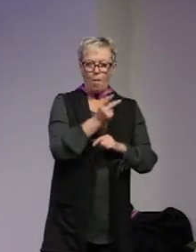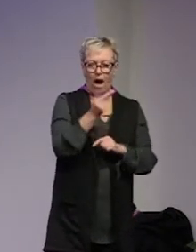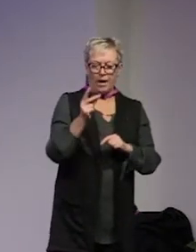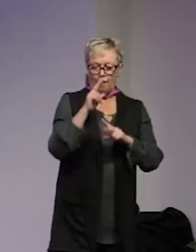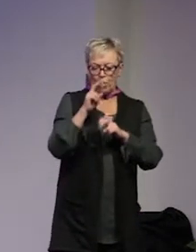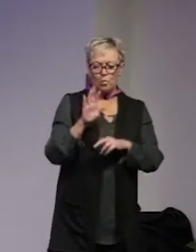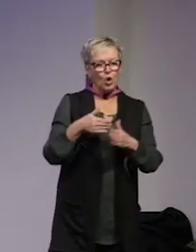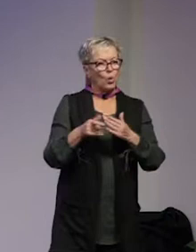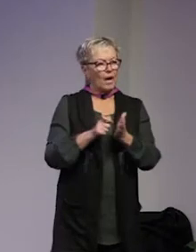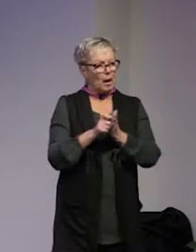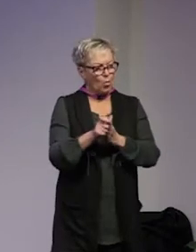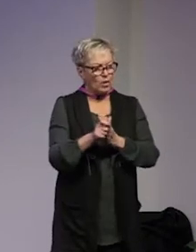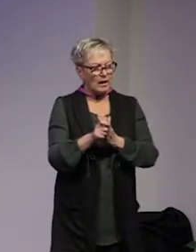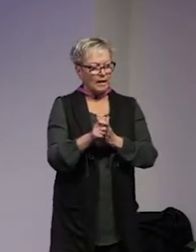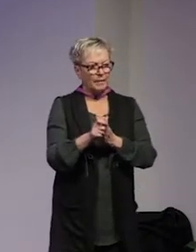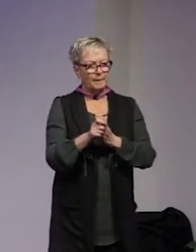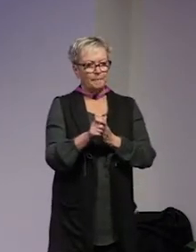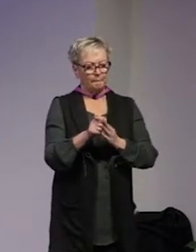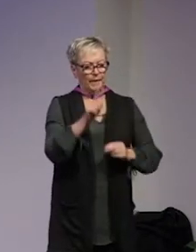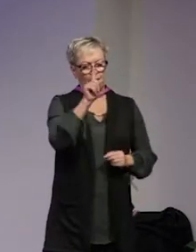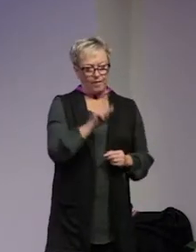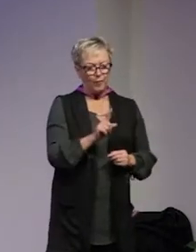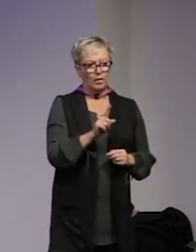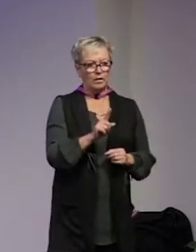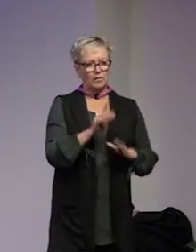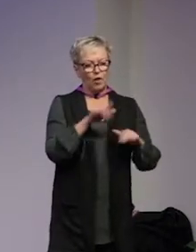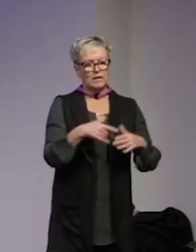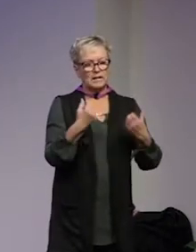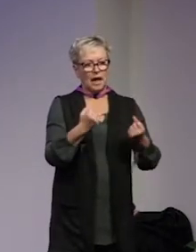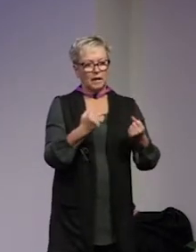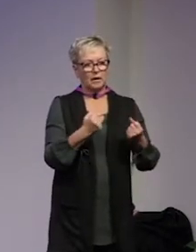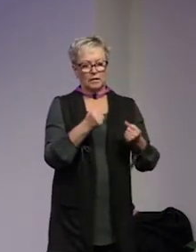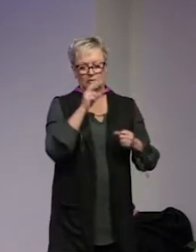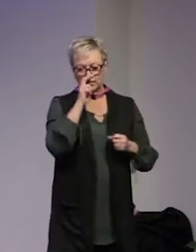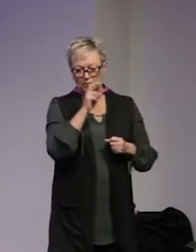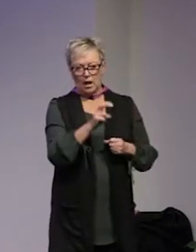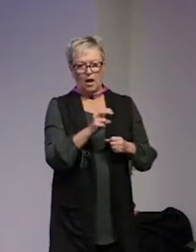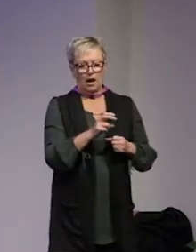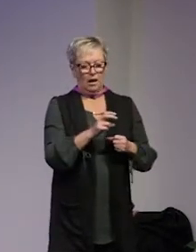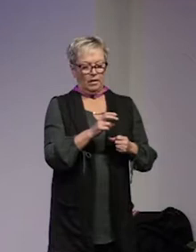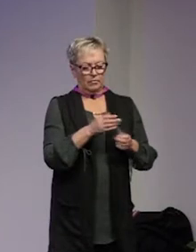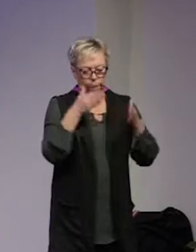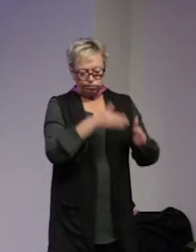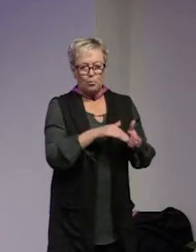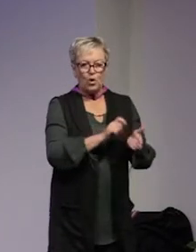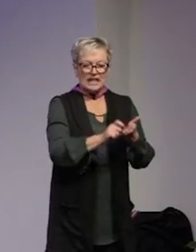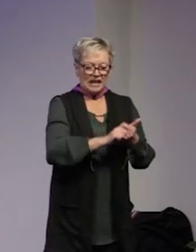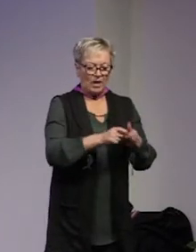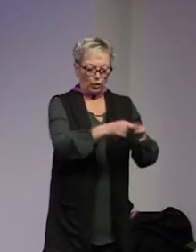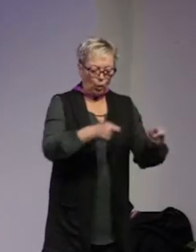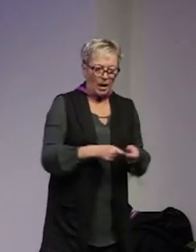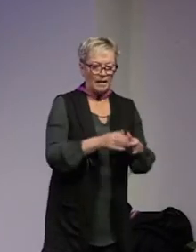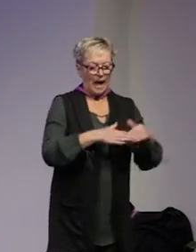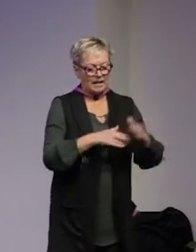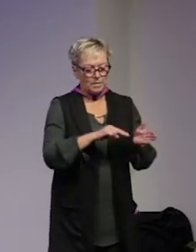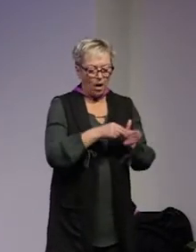gjort och rapporter så är det framförallt eller har varit en väldigt stark tendens att fokusera på skrivna dokument det är på handlingsplaner